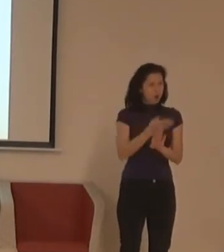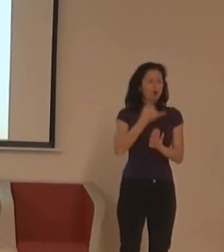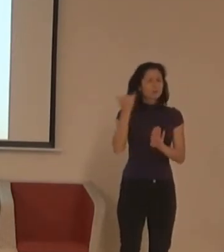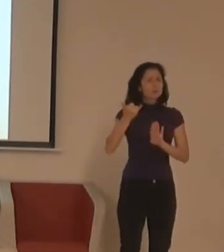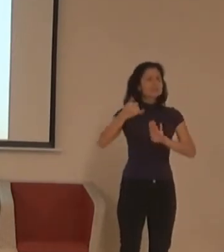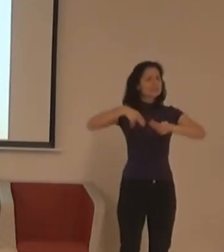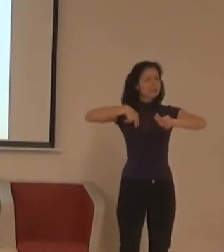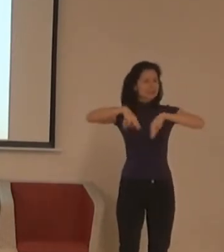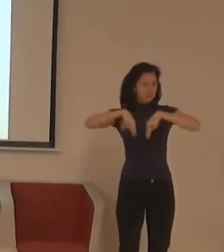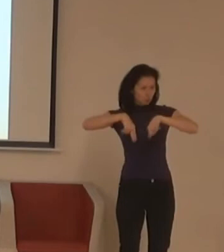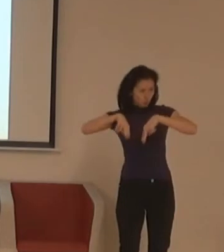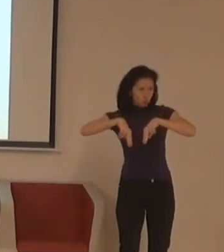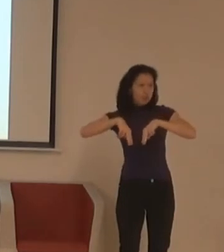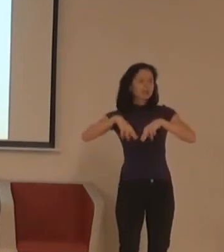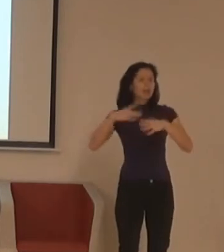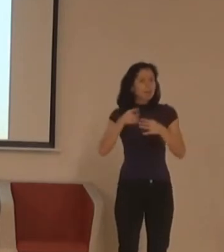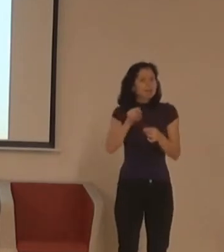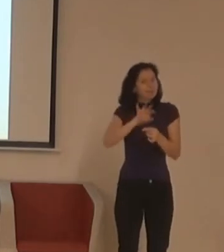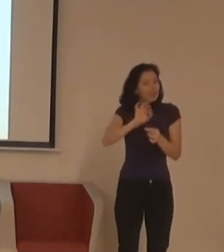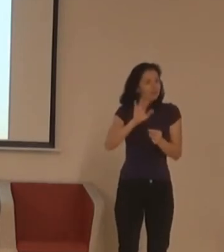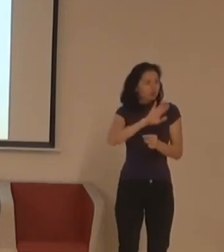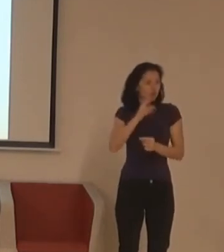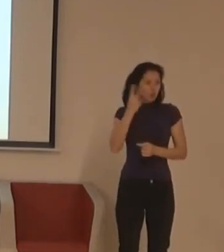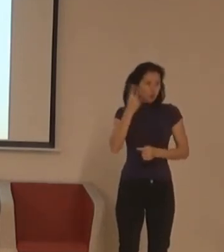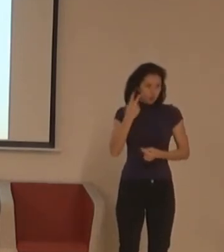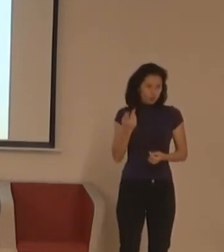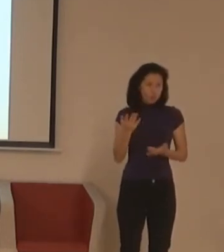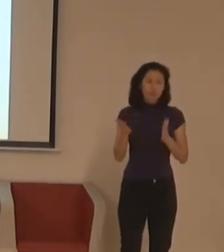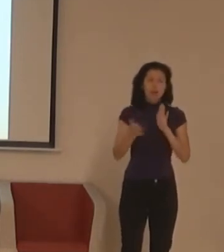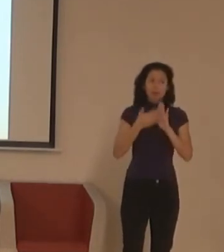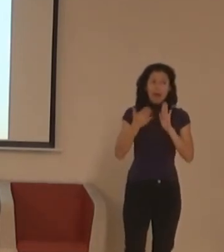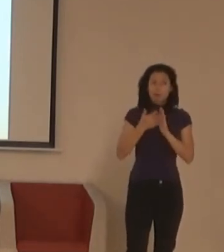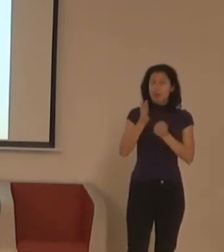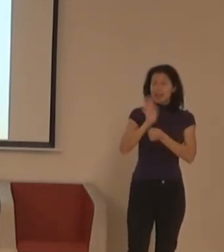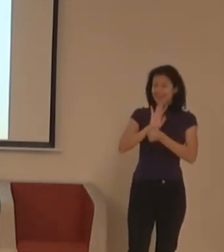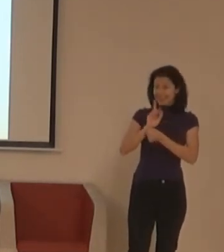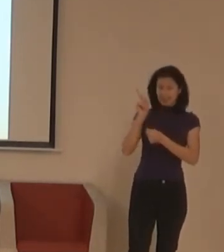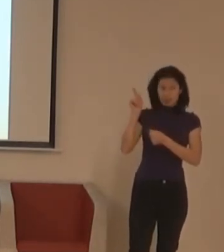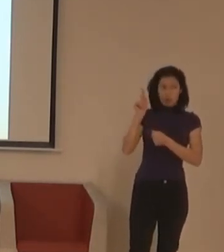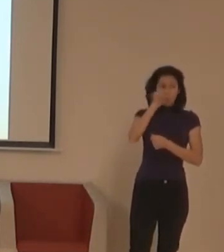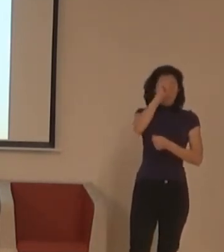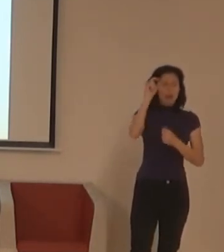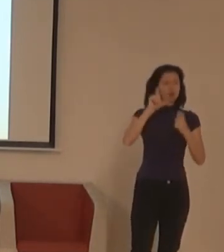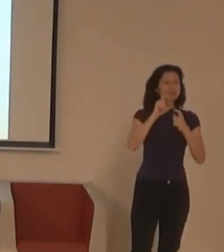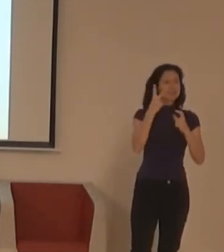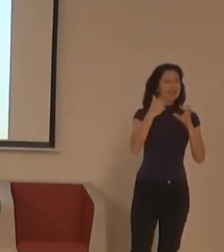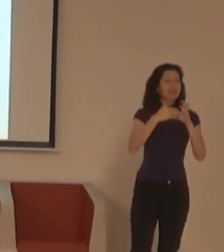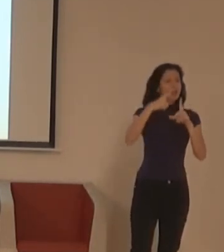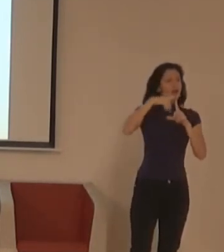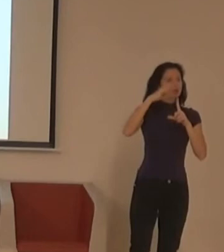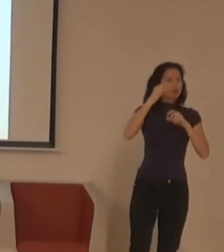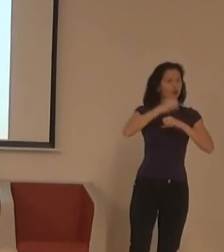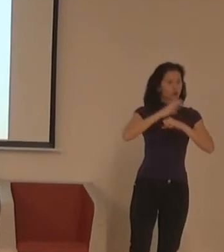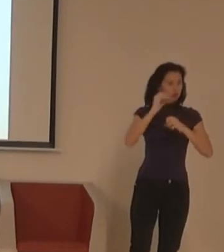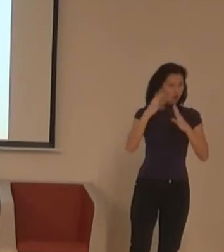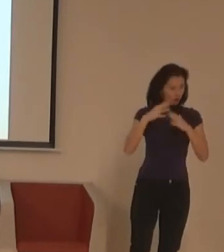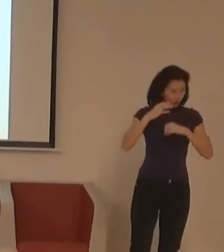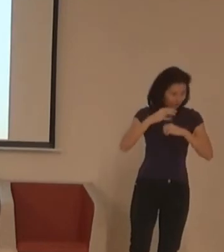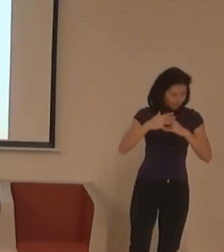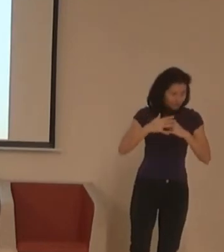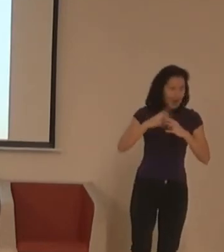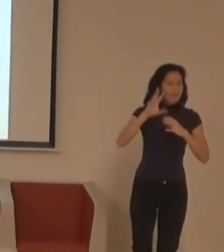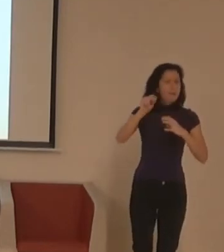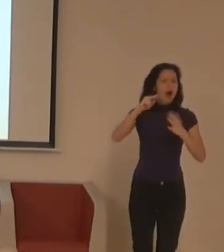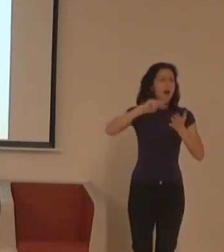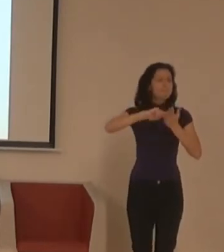Kina Světozor. Není to úplně nejpřístupnější plán, ale je to plán. A je přístupný na webu, takže když si někdo chce připravit